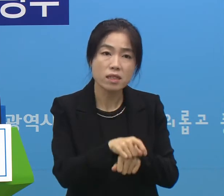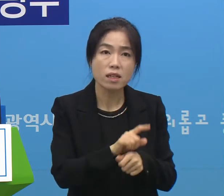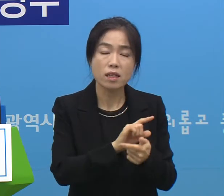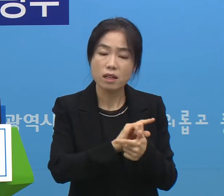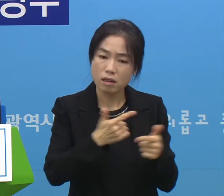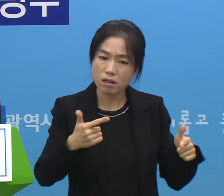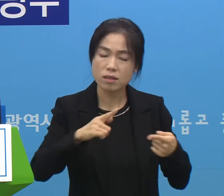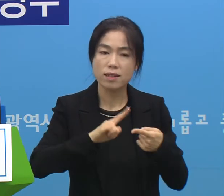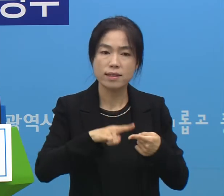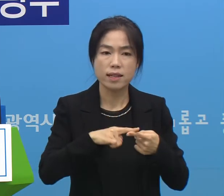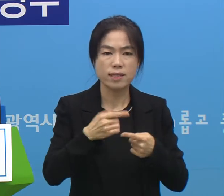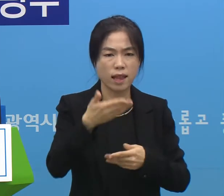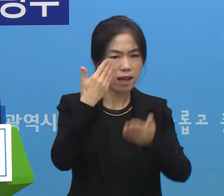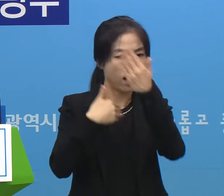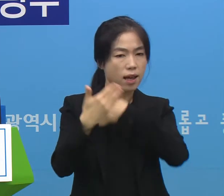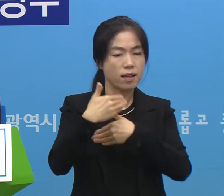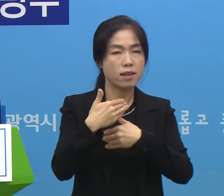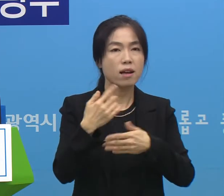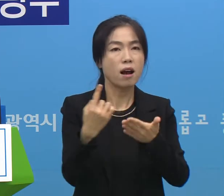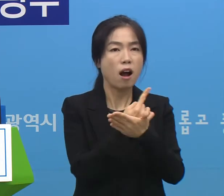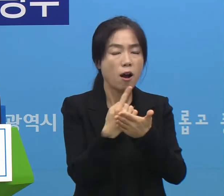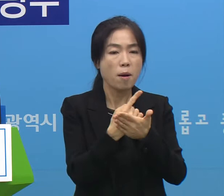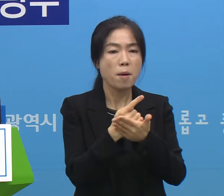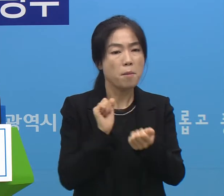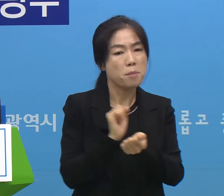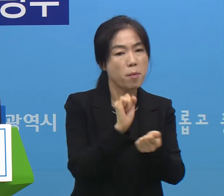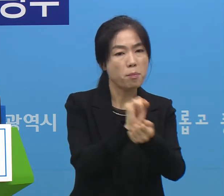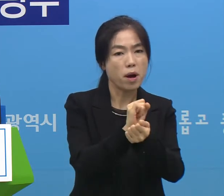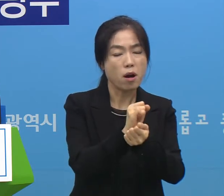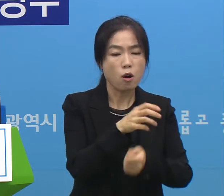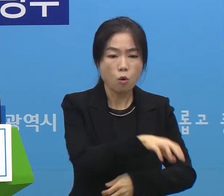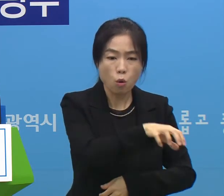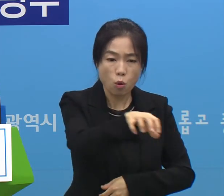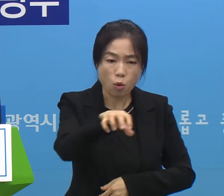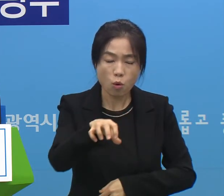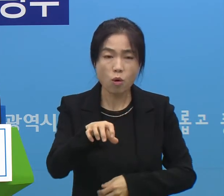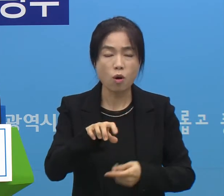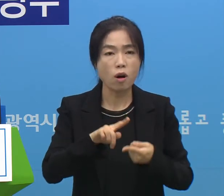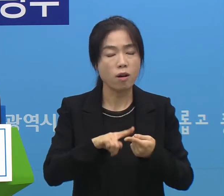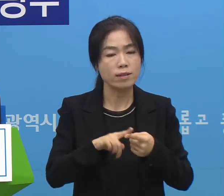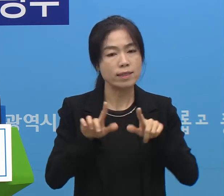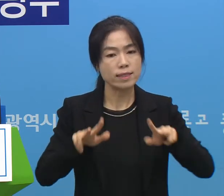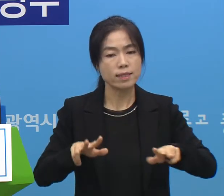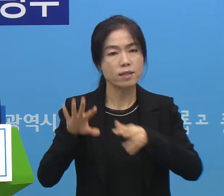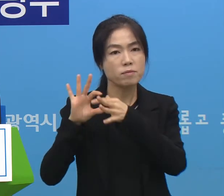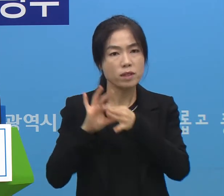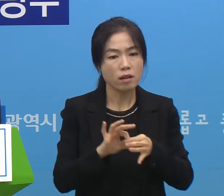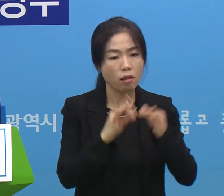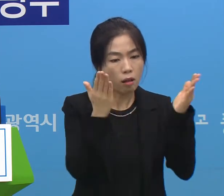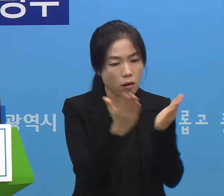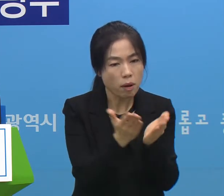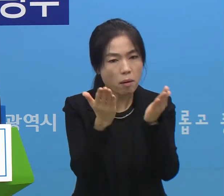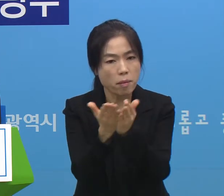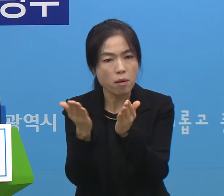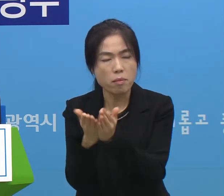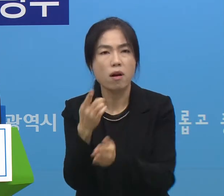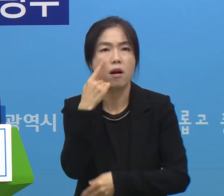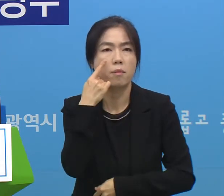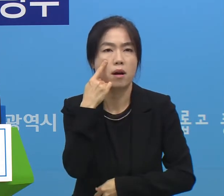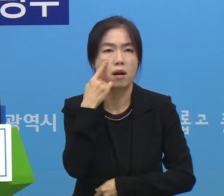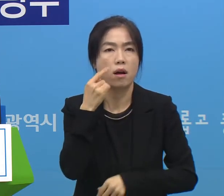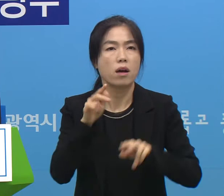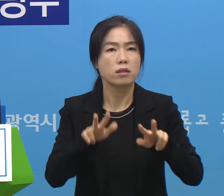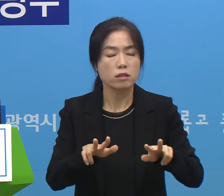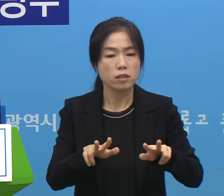것들을 기존의 어떤 접촉 감염 경로 동선들하고 저희들이 계속 매칭을 해보고 있습니다 그런데